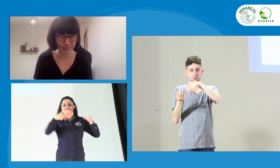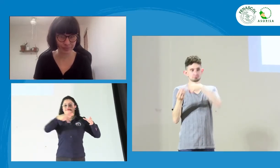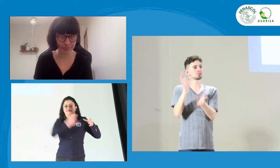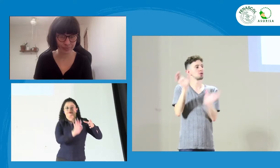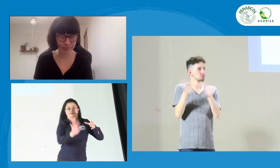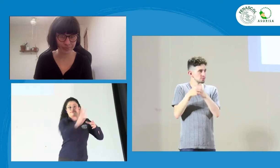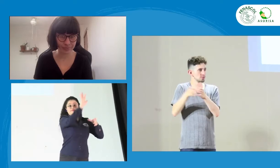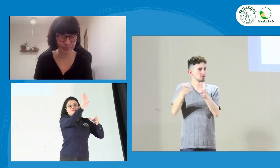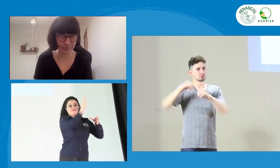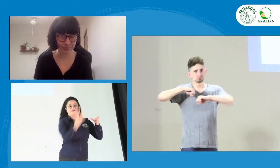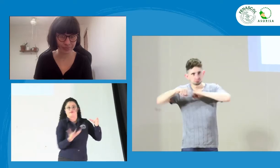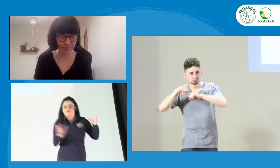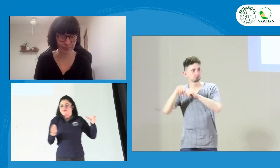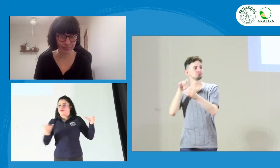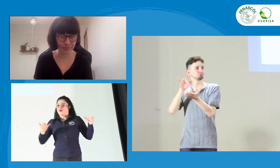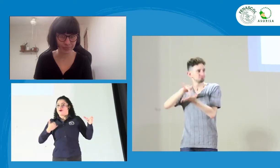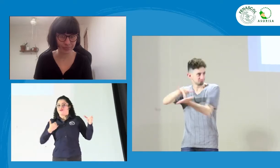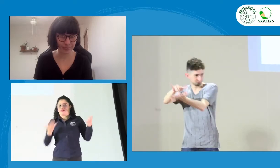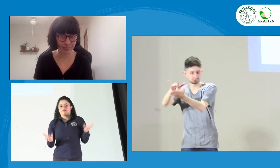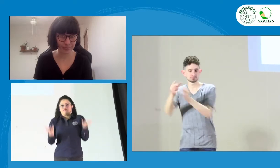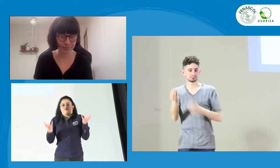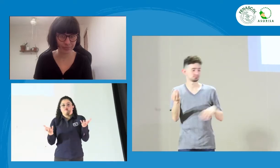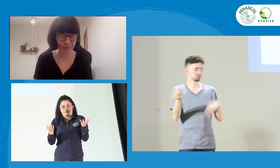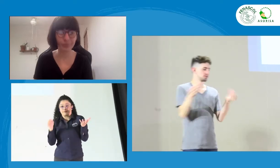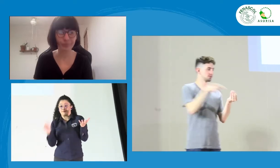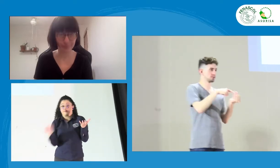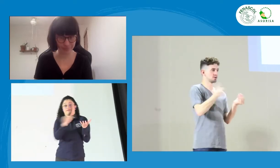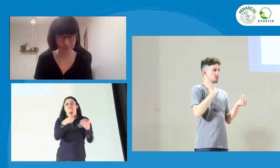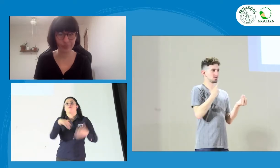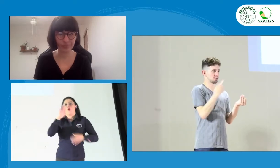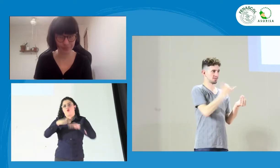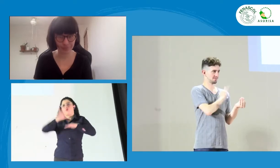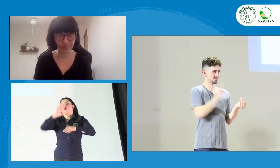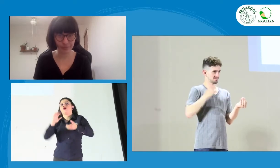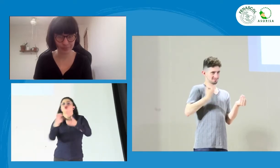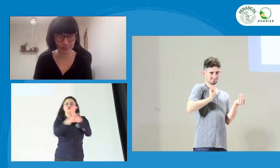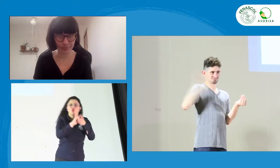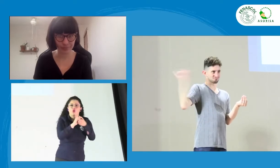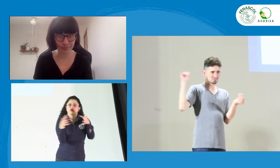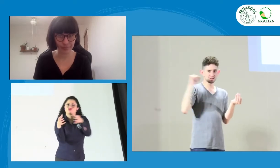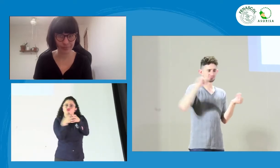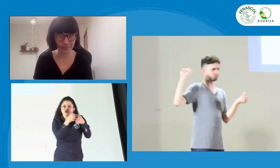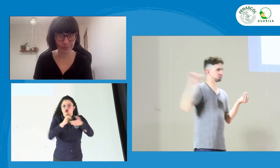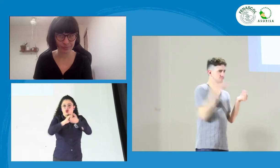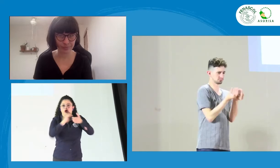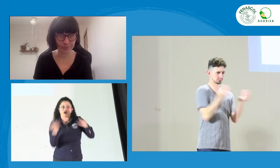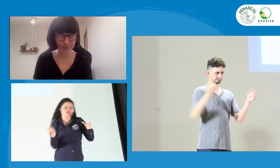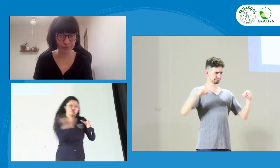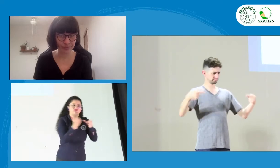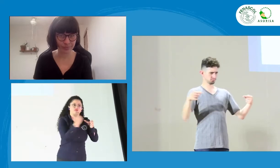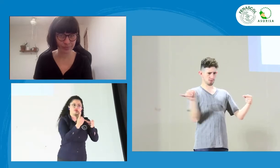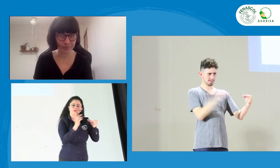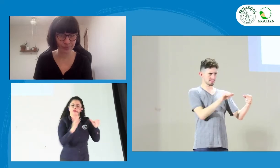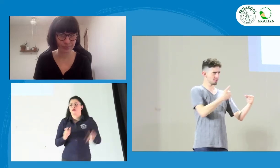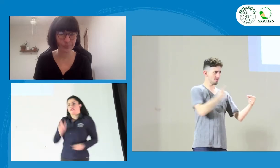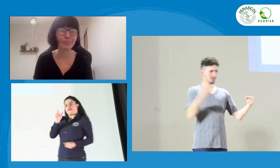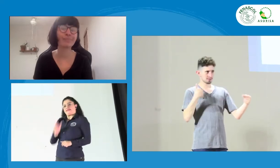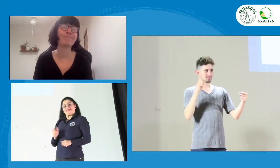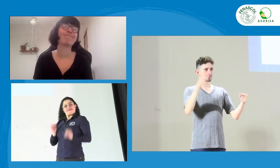estamos dos grupos, están las personas que hacemos parte de una asociación y las personas que no, que lo hacen de pronto de manera independiente.